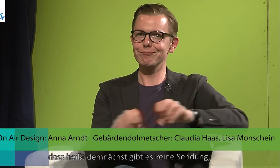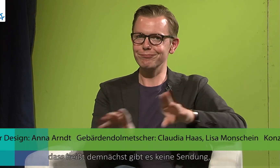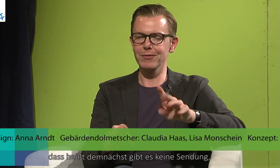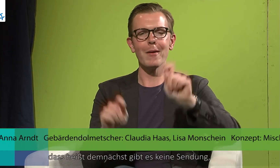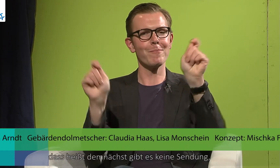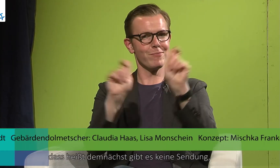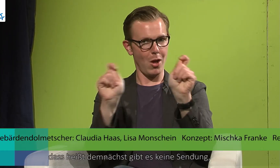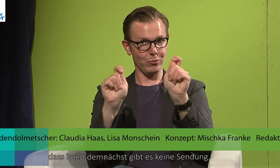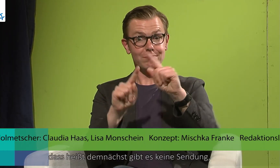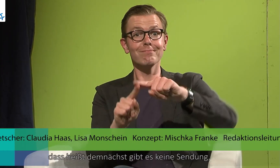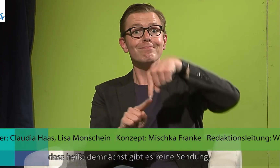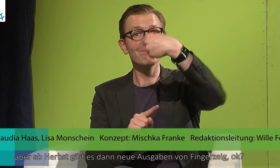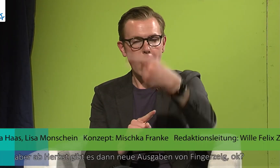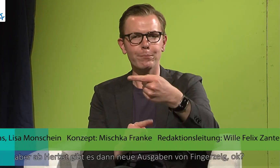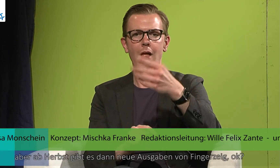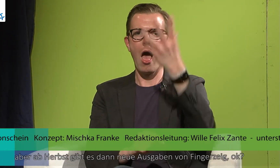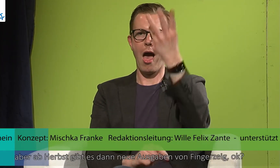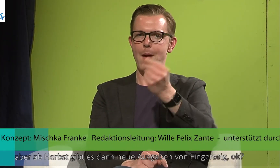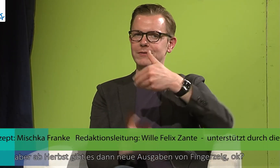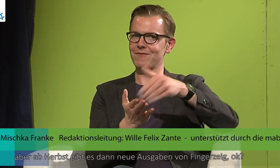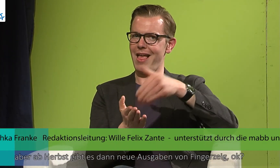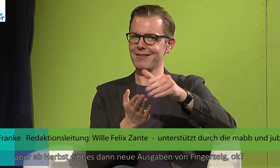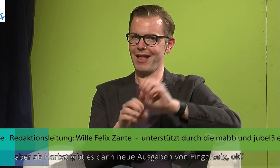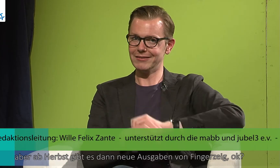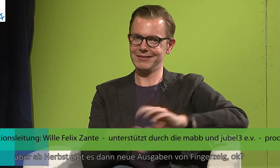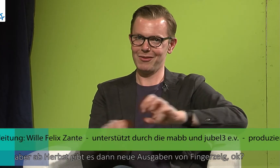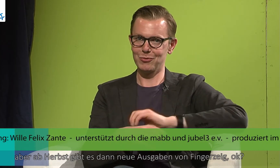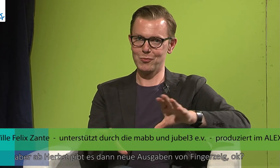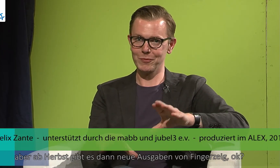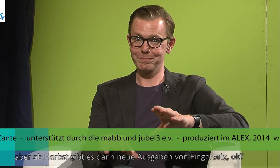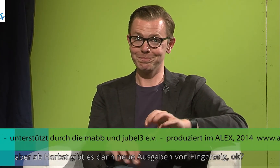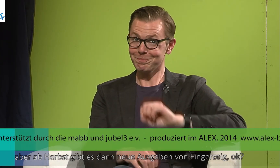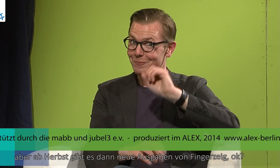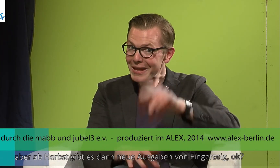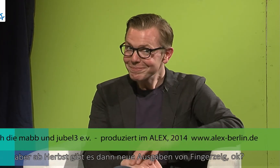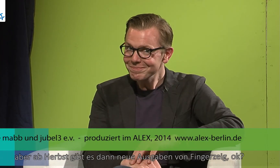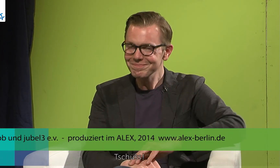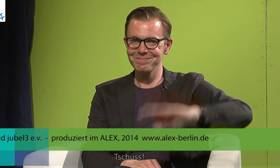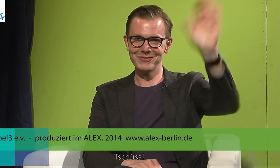demnächst gibt es keine Sendung, aber ab Herbst gibt es dann neue Ausgaben von Fingerzeig. Okay, tschüss.